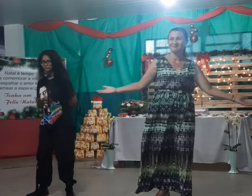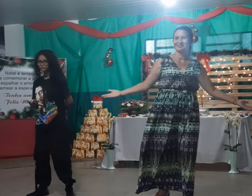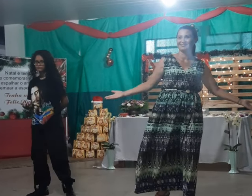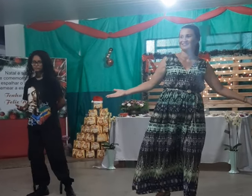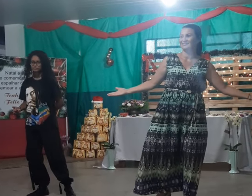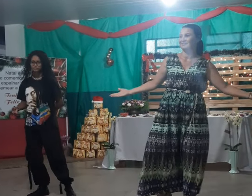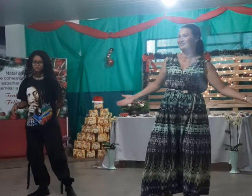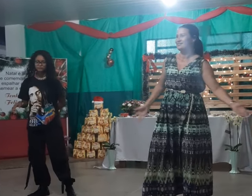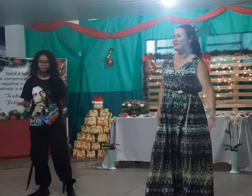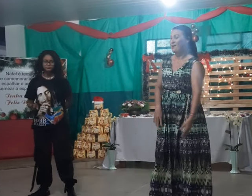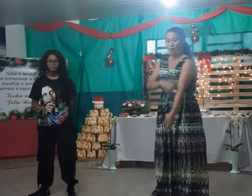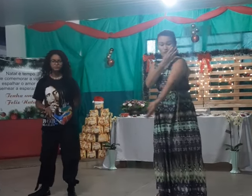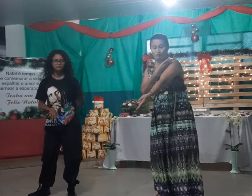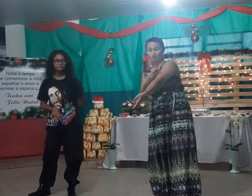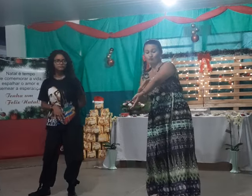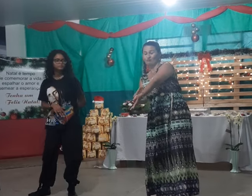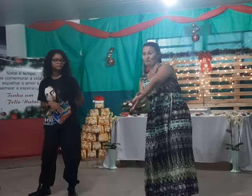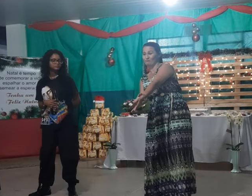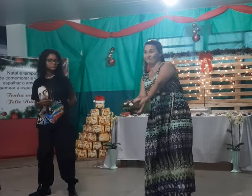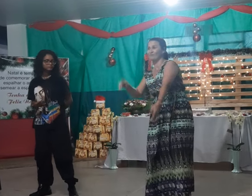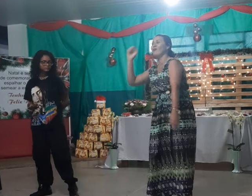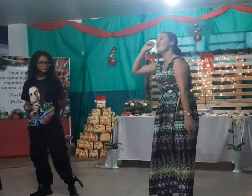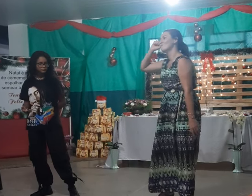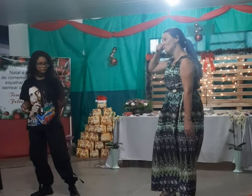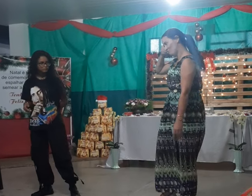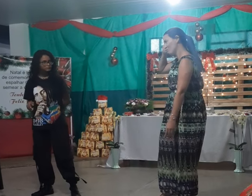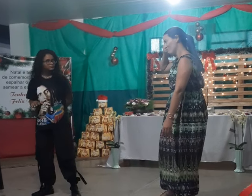do velho